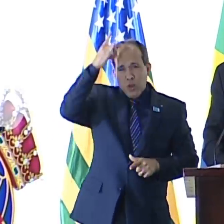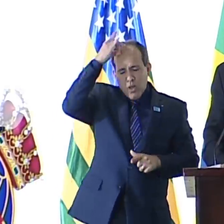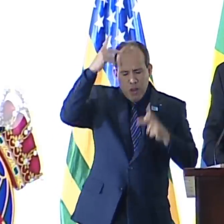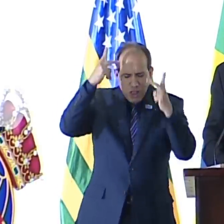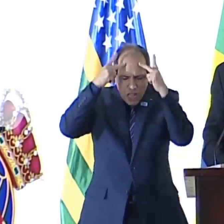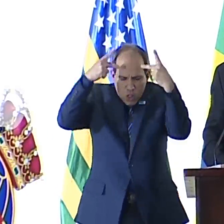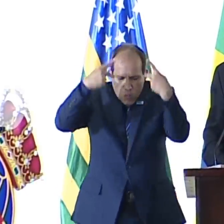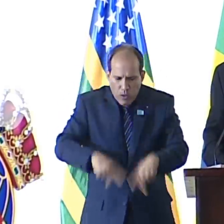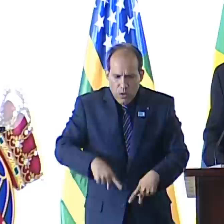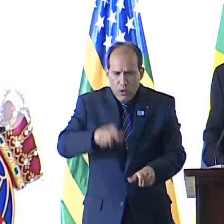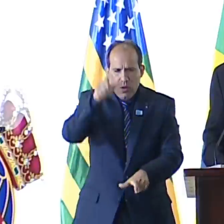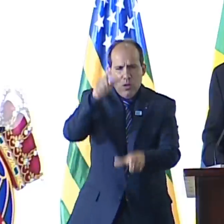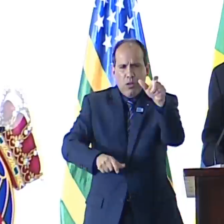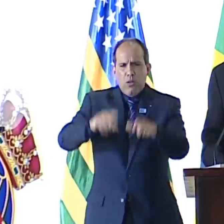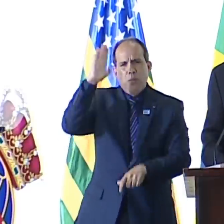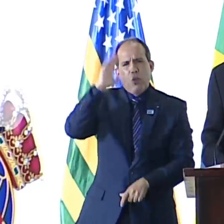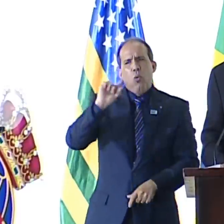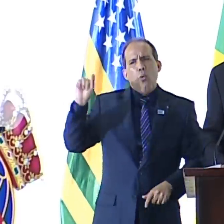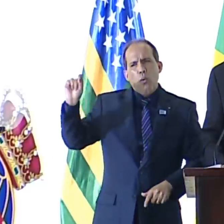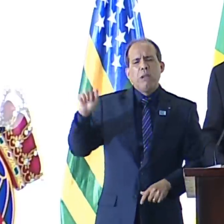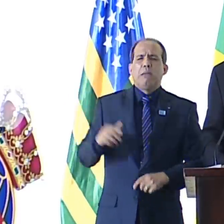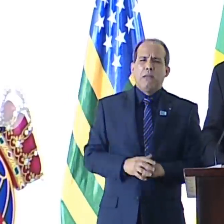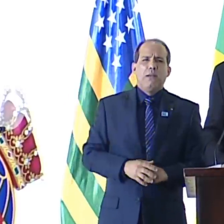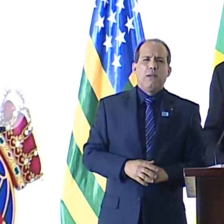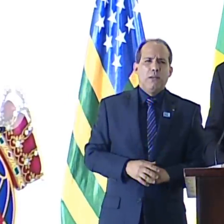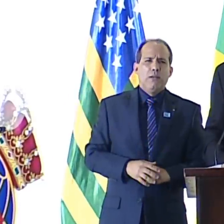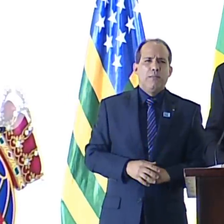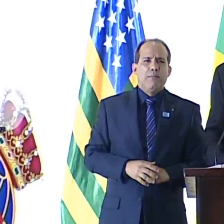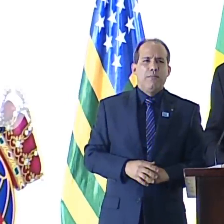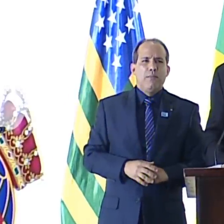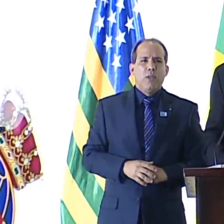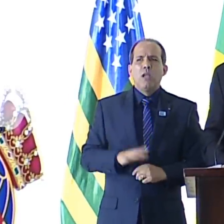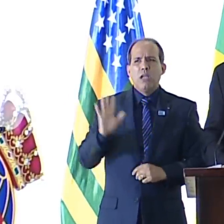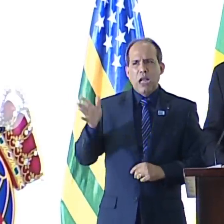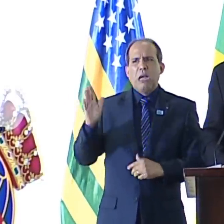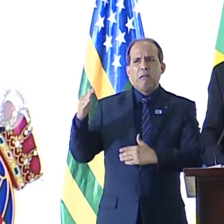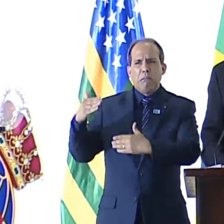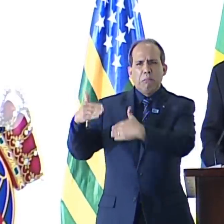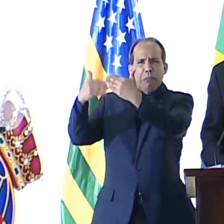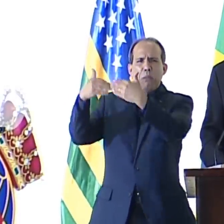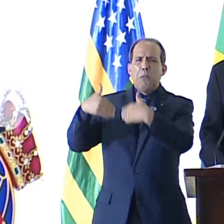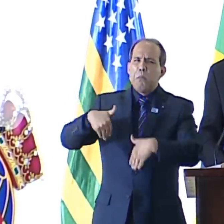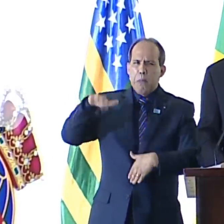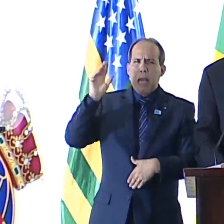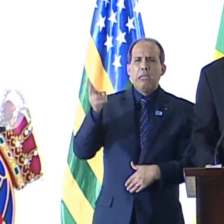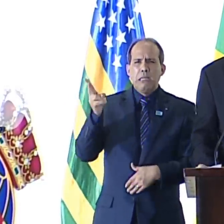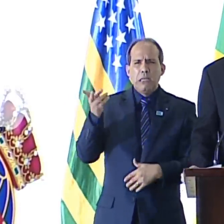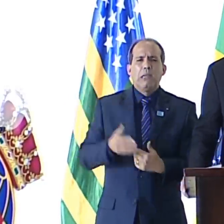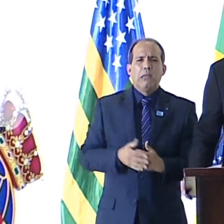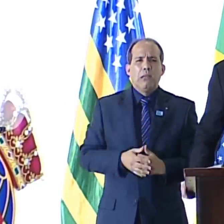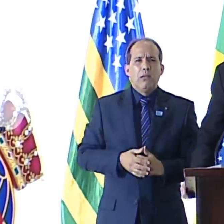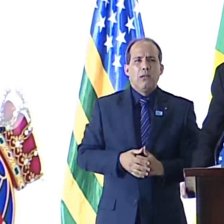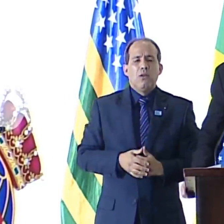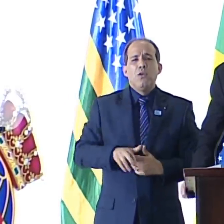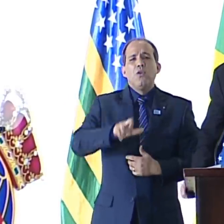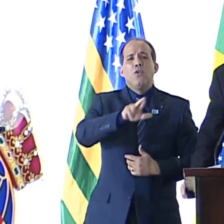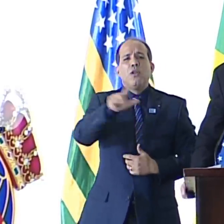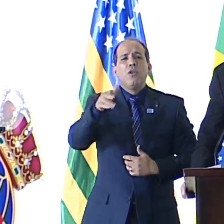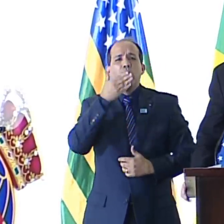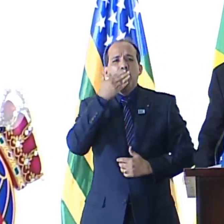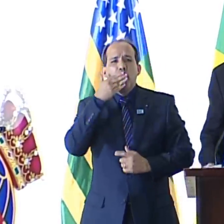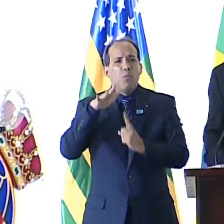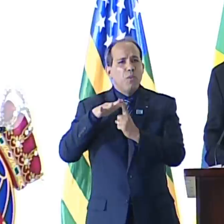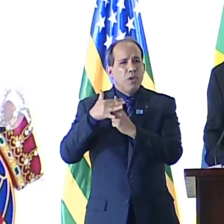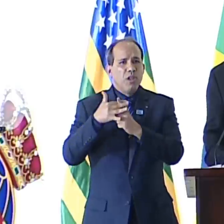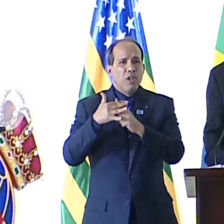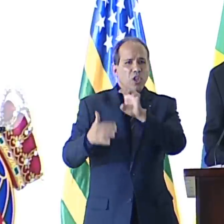brasileiros. Uma tarefa que reconheça-se, na qual avançaram muito. Então, os diferentes marxismos e esquerdismos